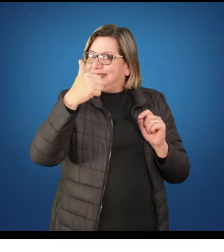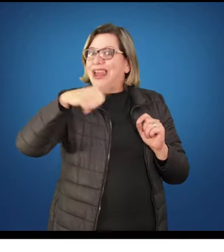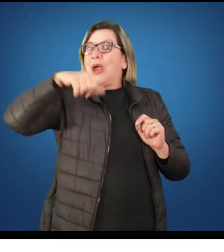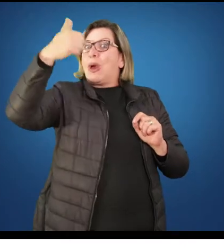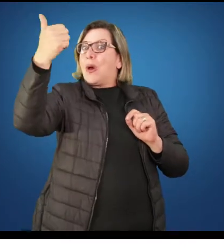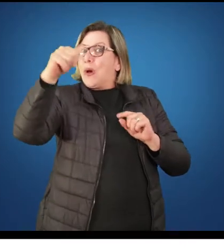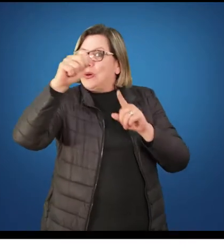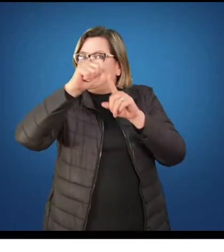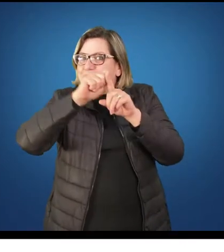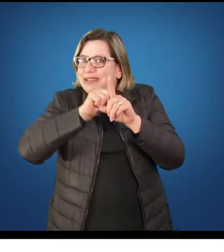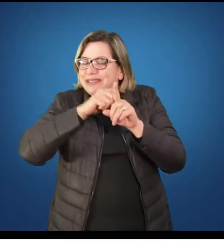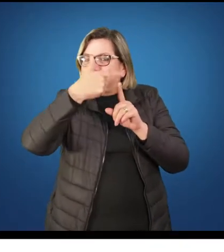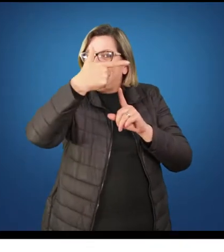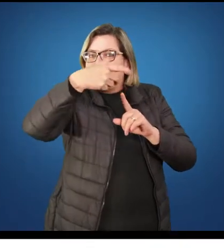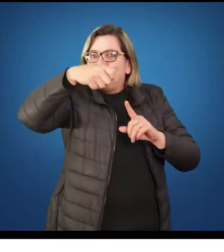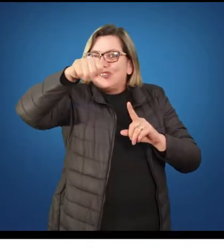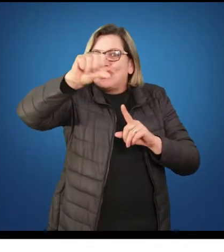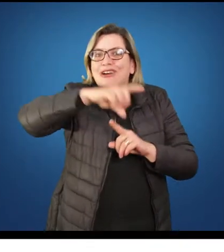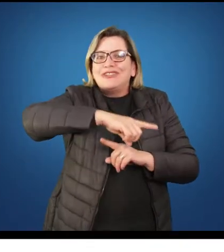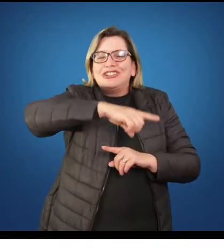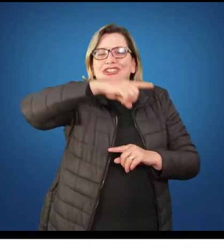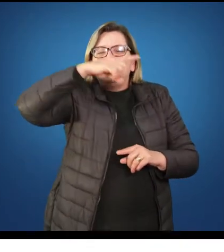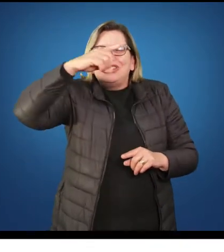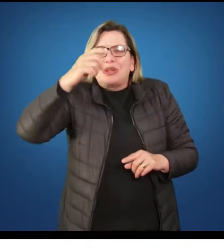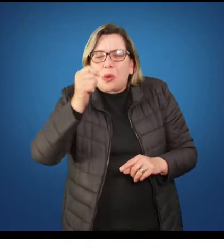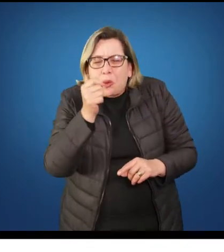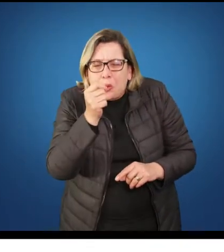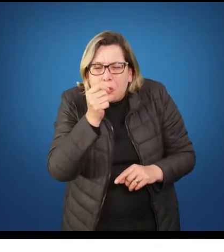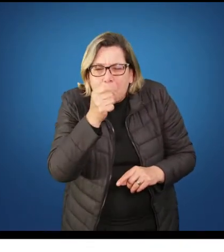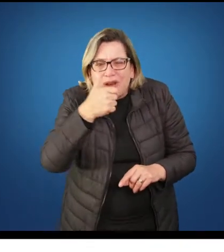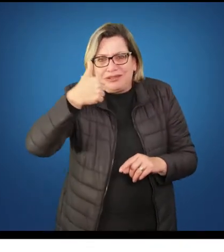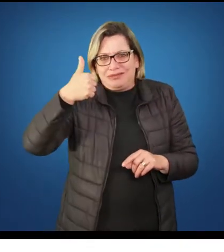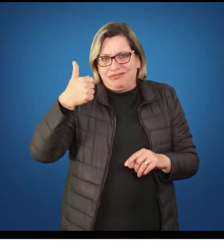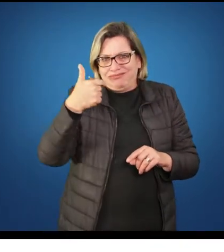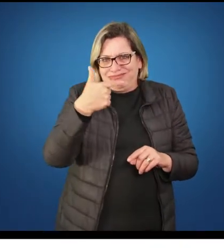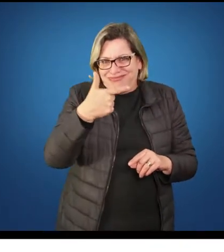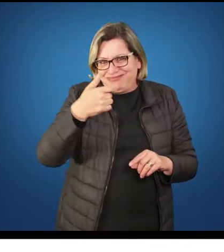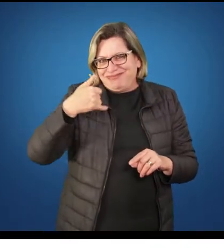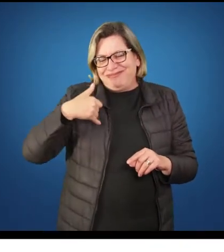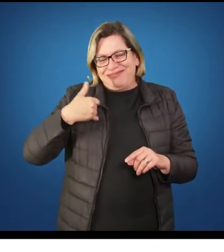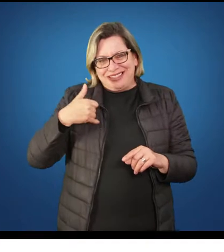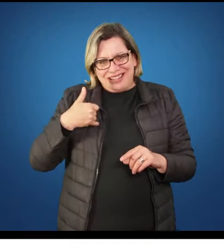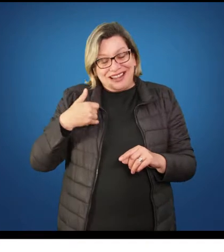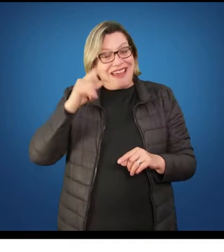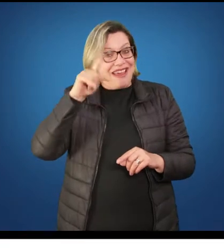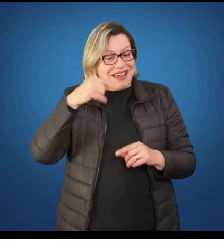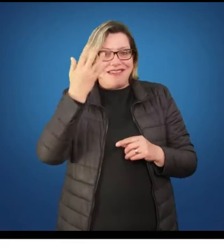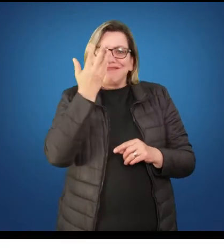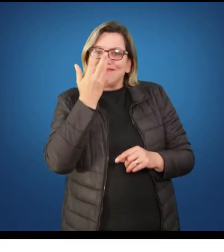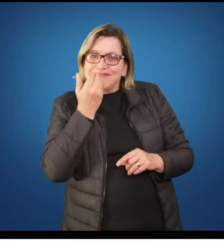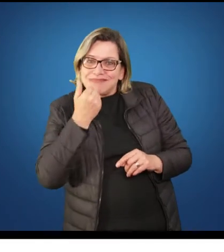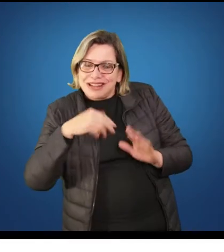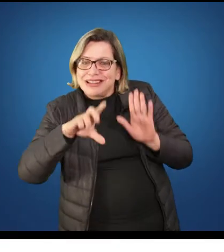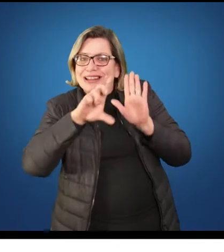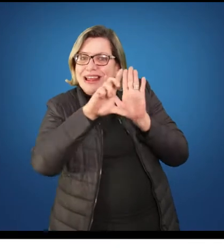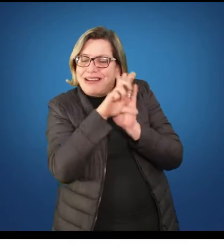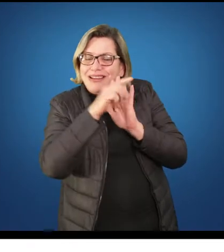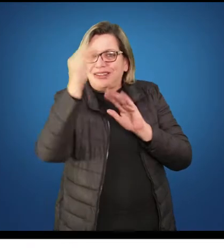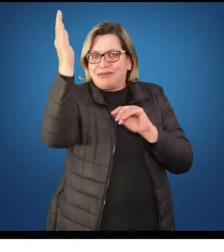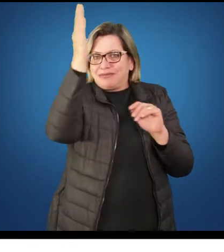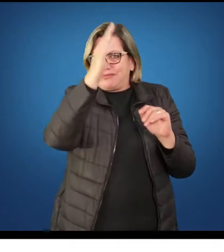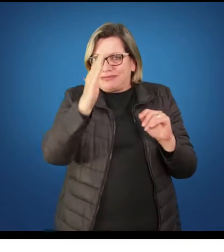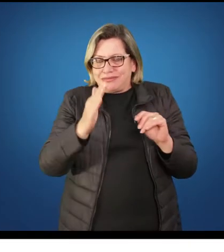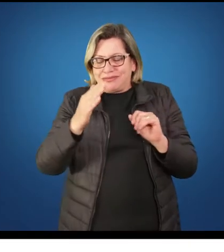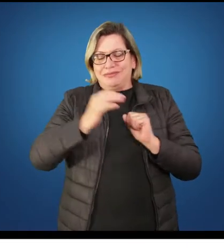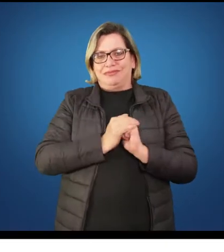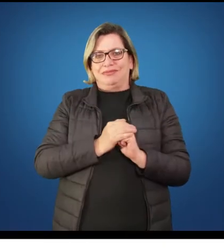anos, 11 meses e 29 dias. Completou 18 anos, não é mais adolescente. Temos também aqui no